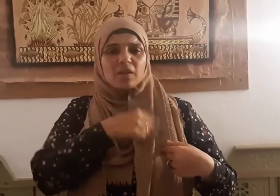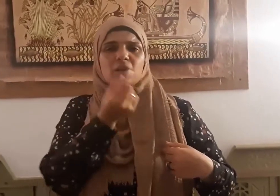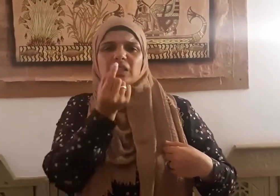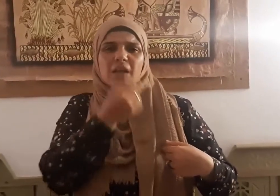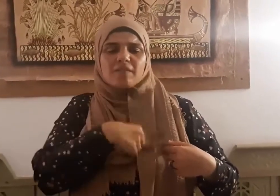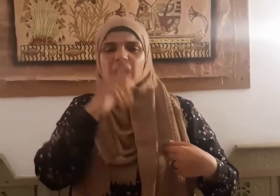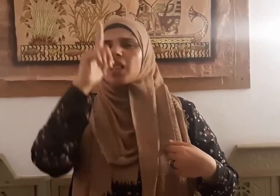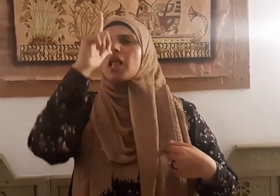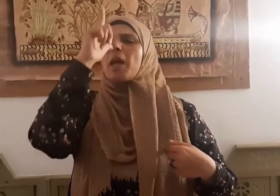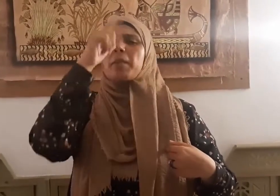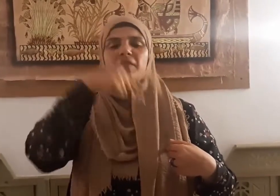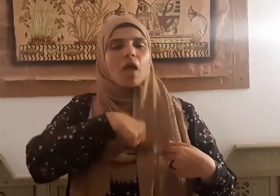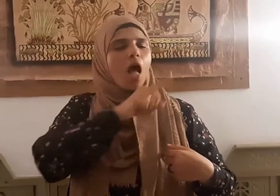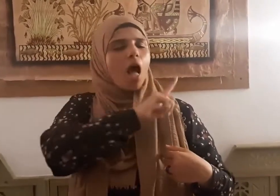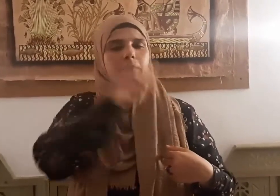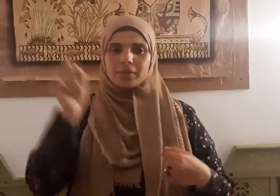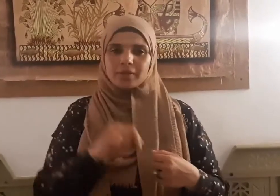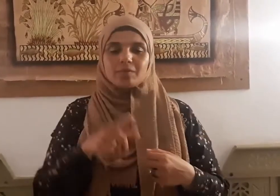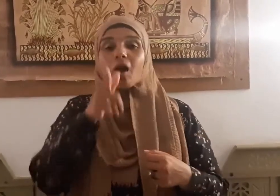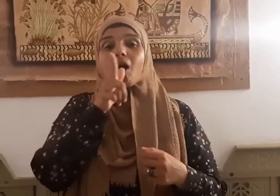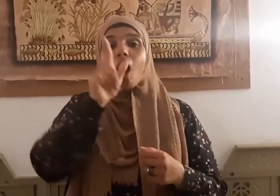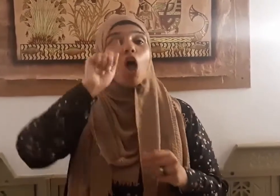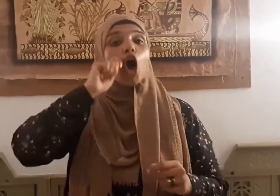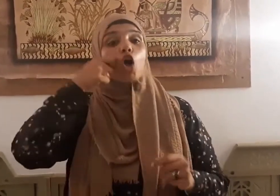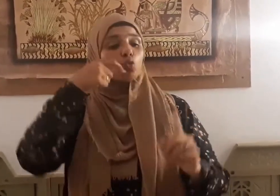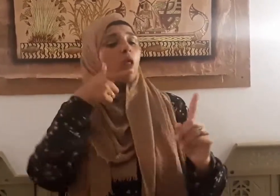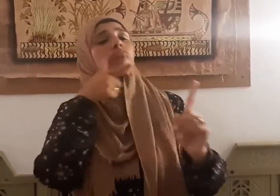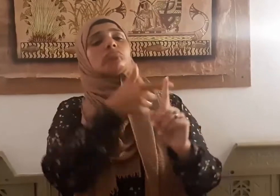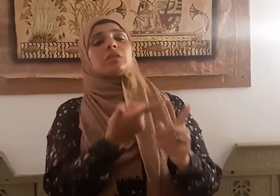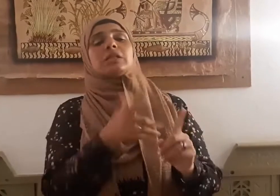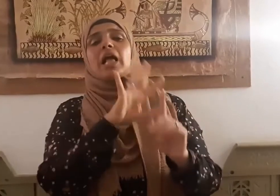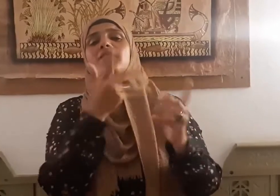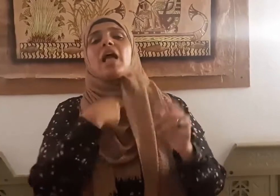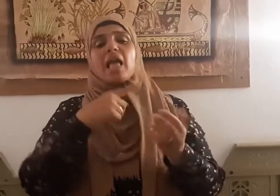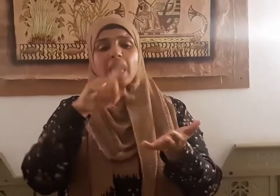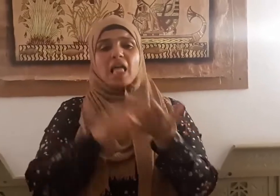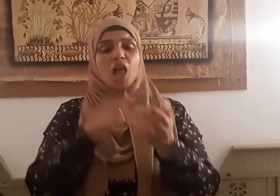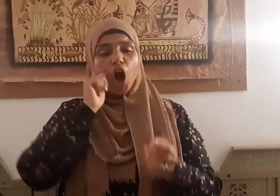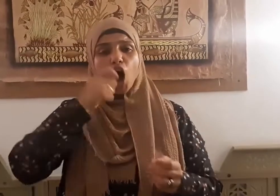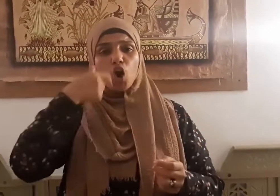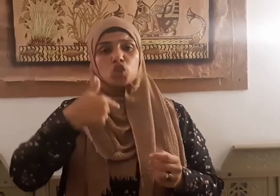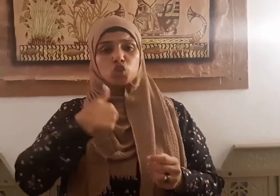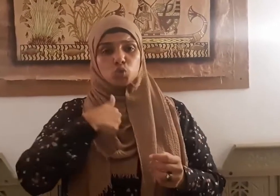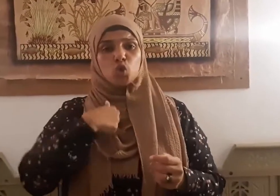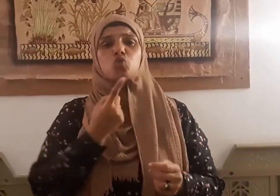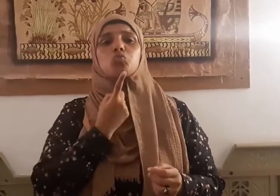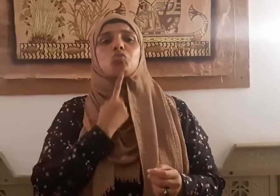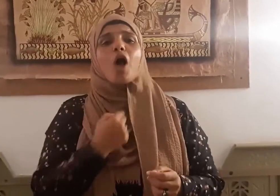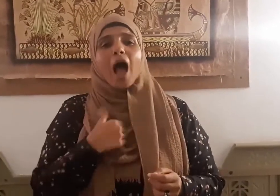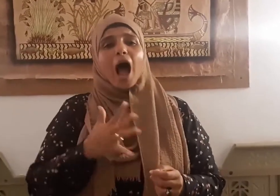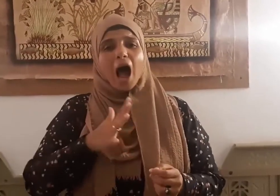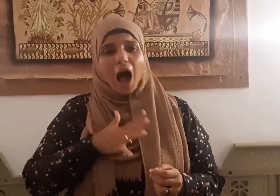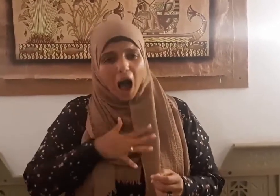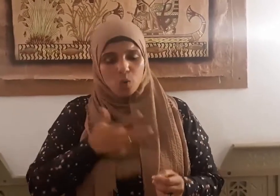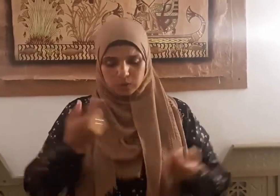كبر فقال رجل إن الرجل يحب أن يكون ثوبه حسنا